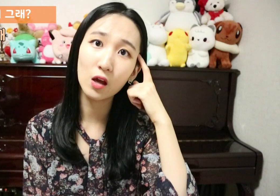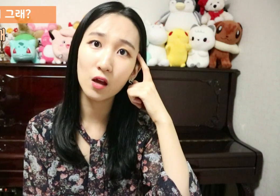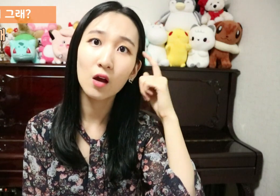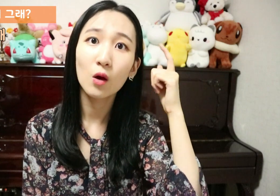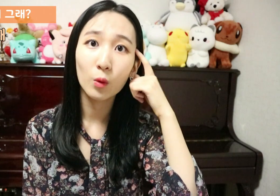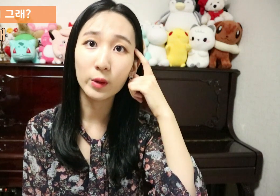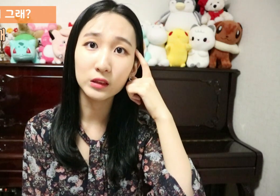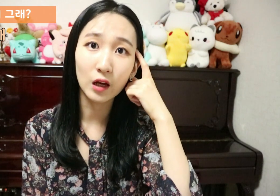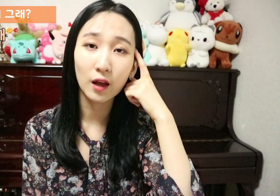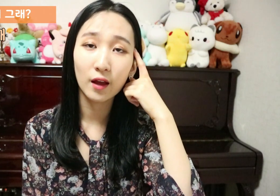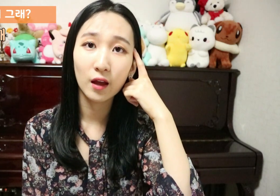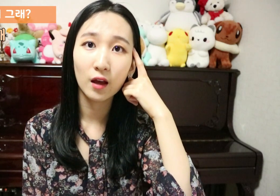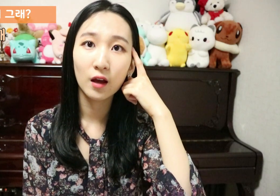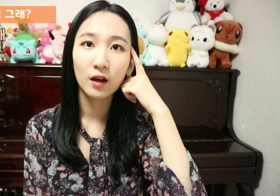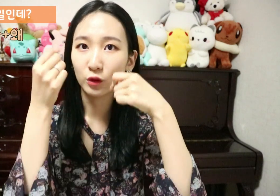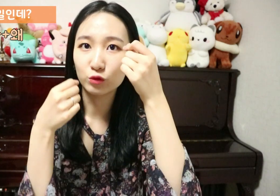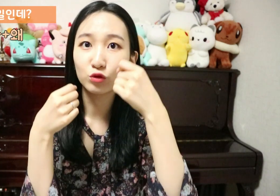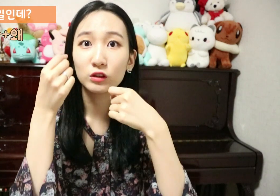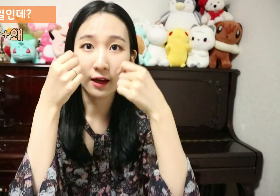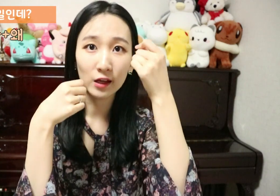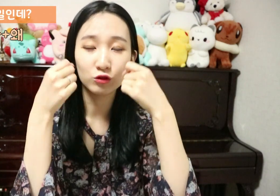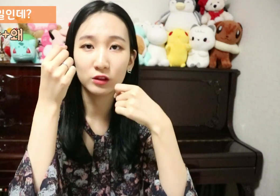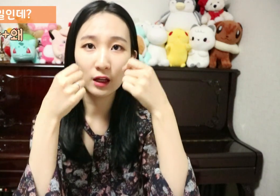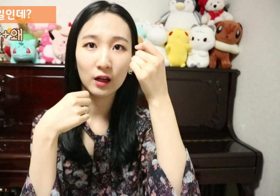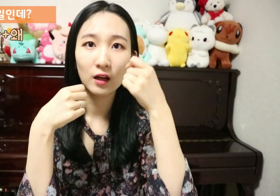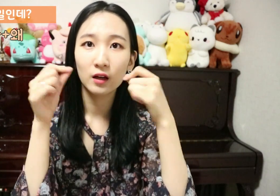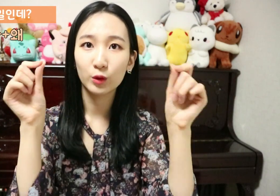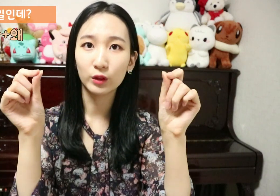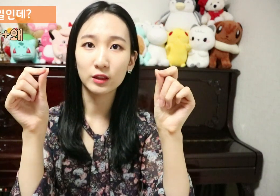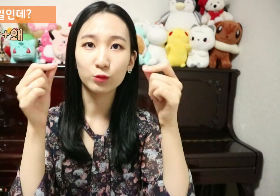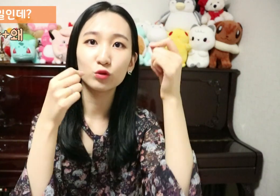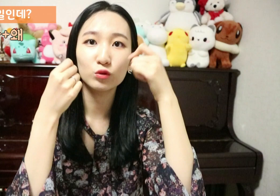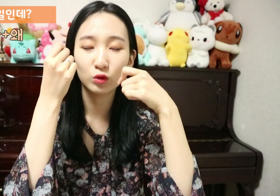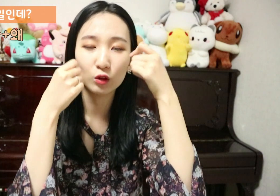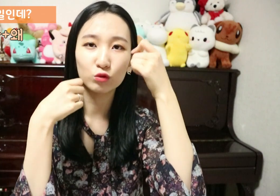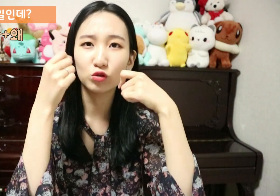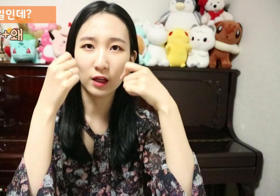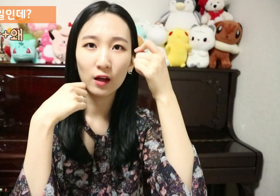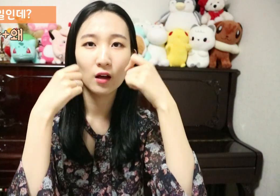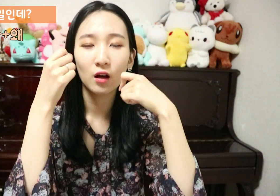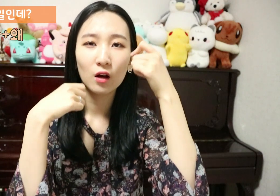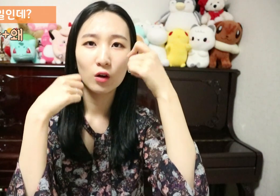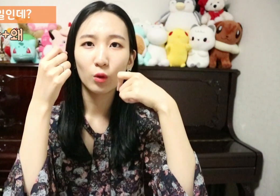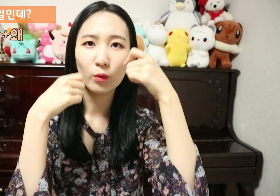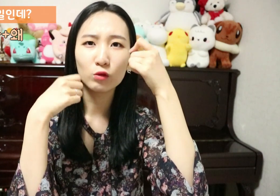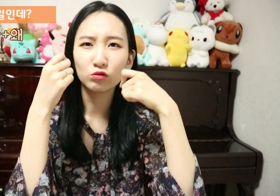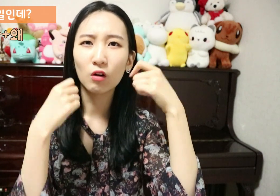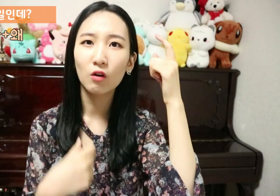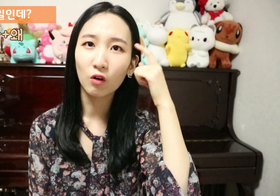왜 그래 이건 울다에요 울다 이렇게 잡고 울다 왜 울어